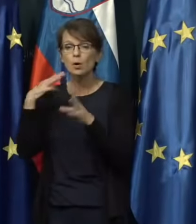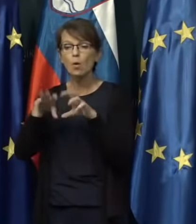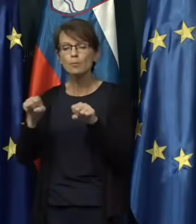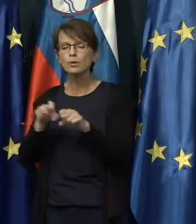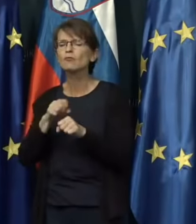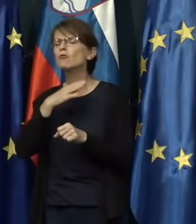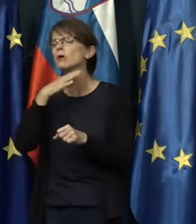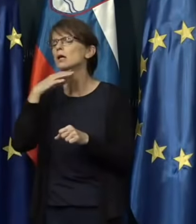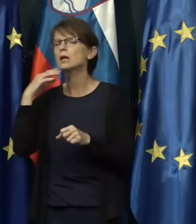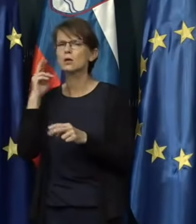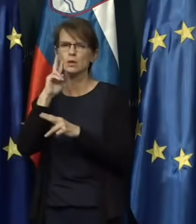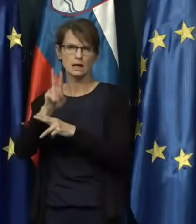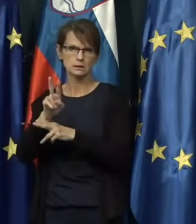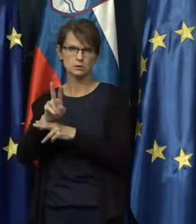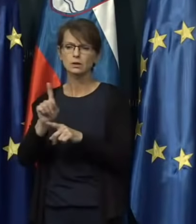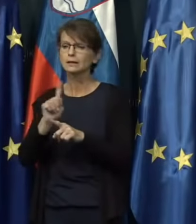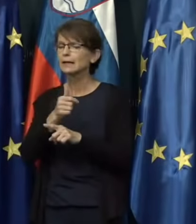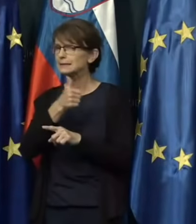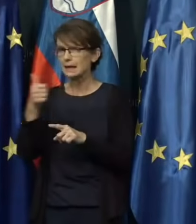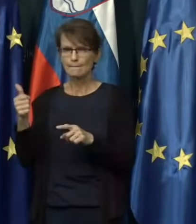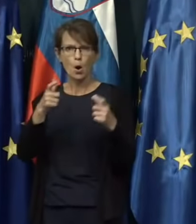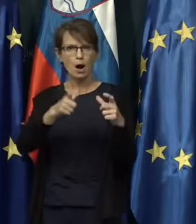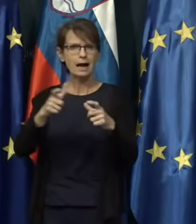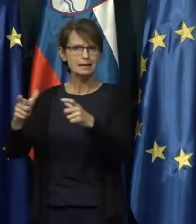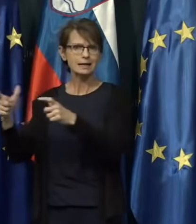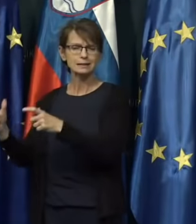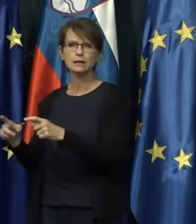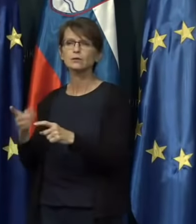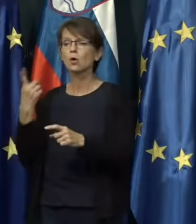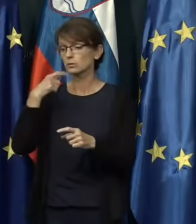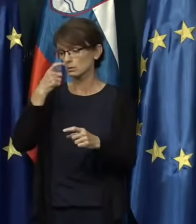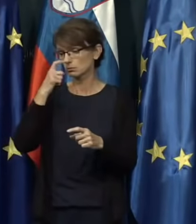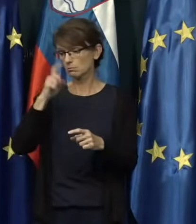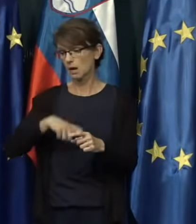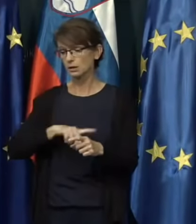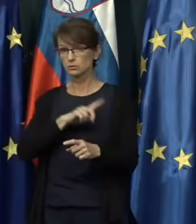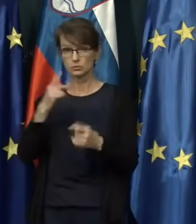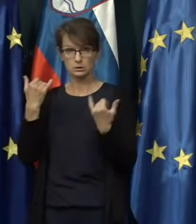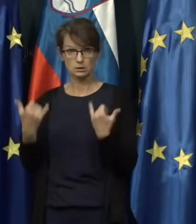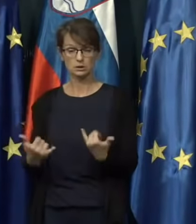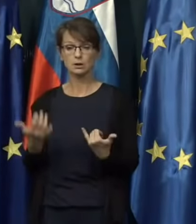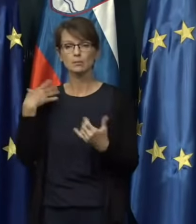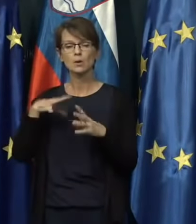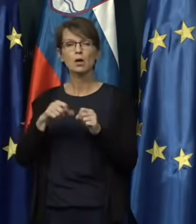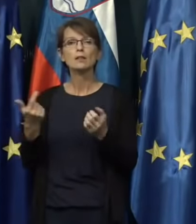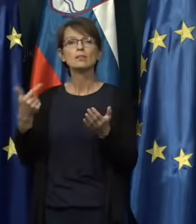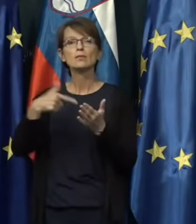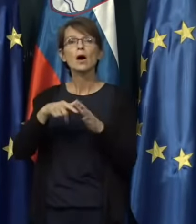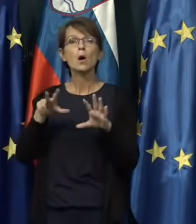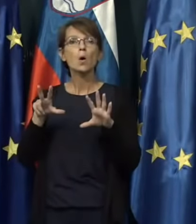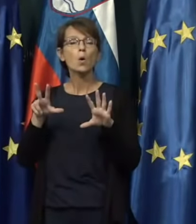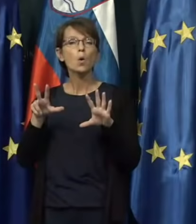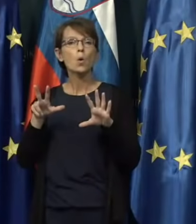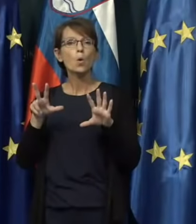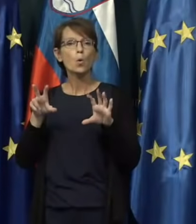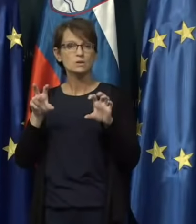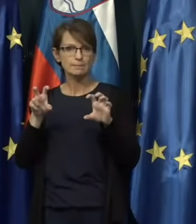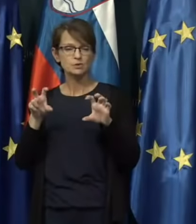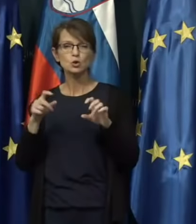veliko nadzorov, ne samo karanten, mislim, da je bilo od marca pa do zdaj 2800 približno.